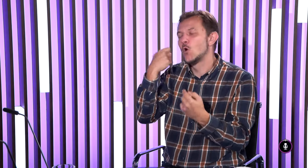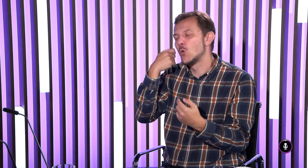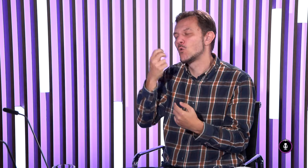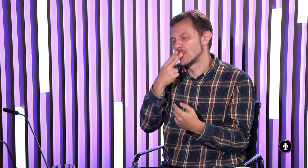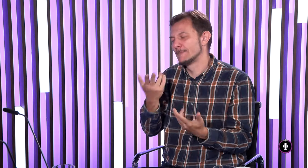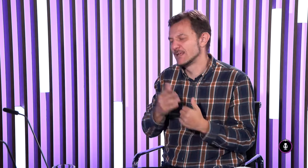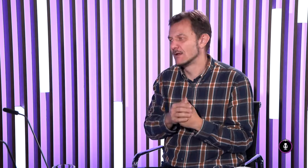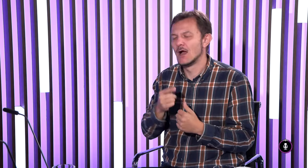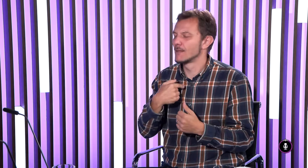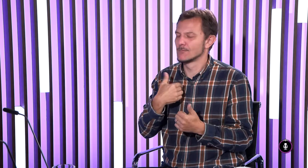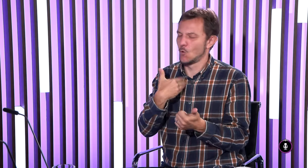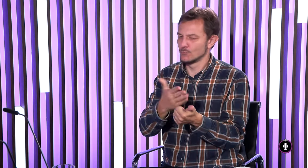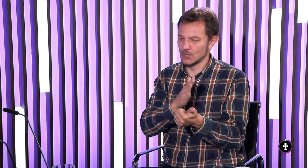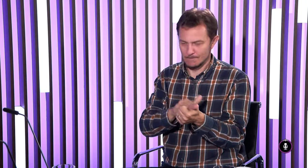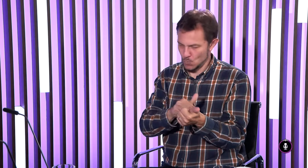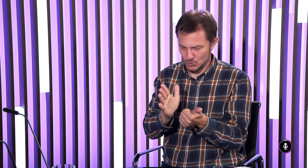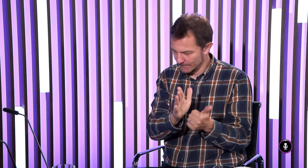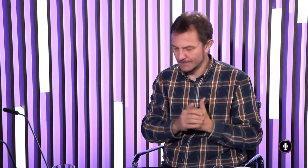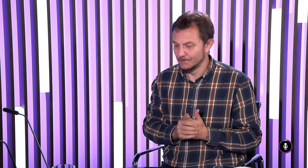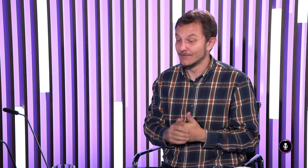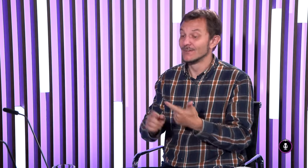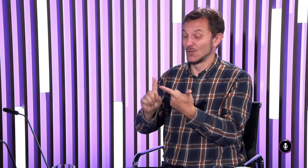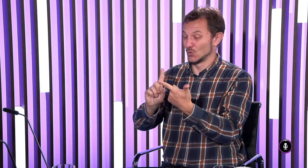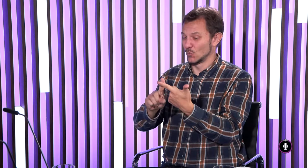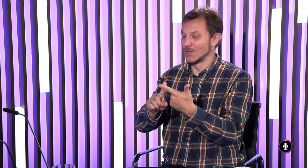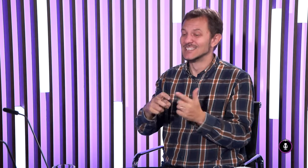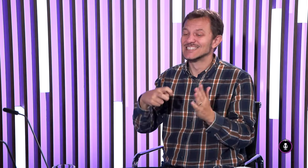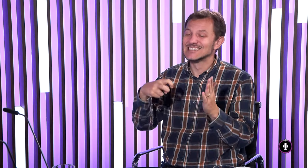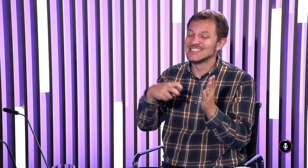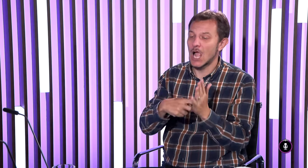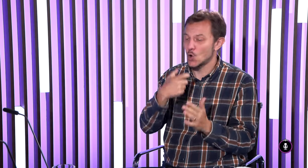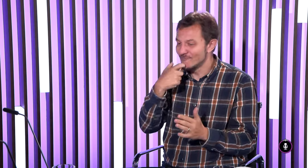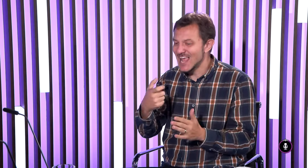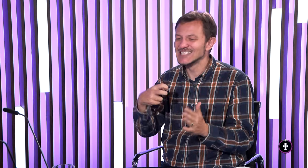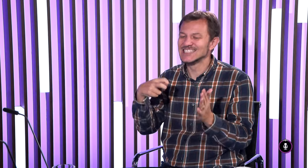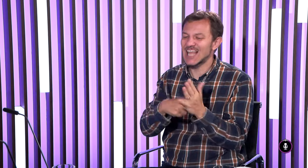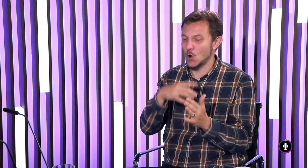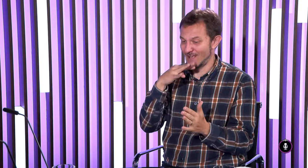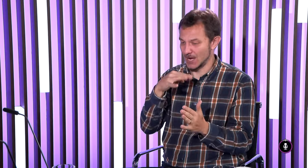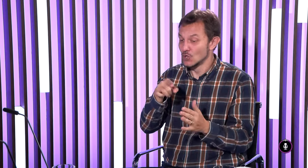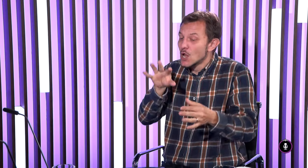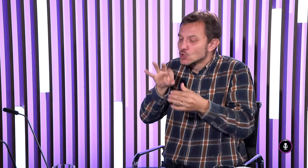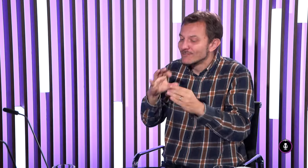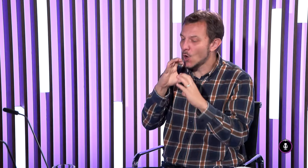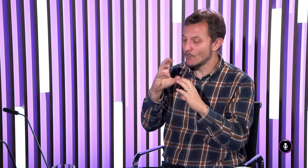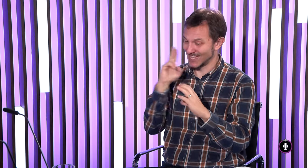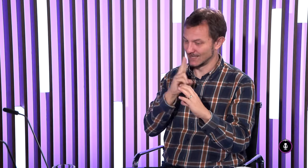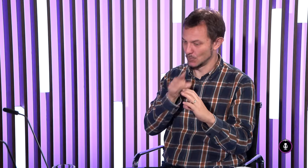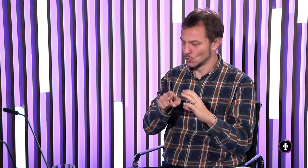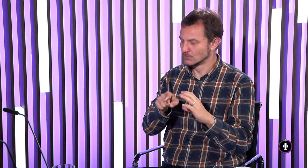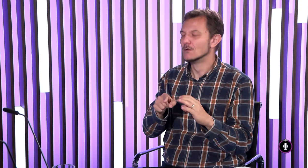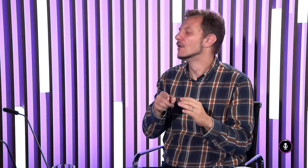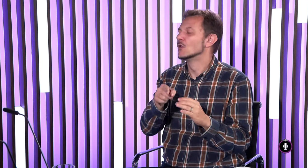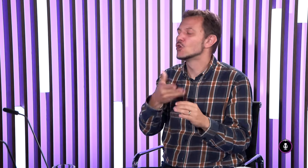rokov 20. storčí teraz sa to už mení takže toto je prvá vec nepoužívať hluchonemí druhá vec znakový jazyk znaková reč